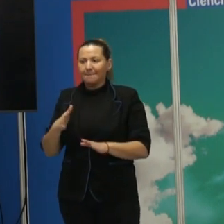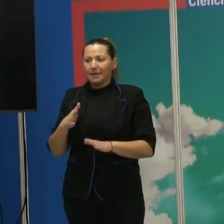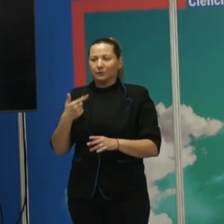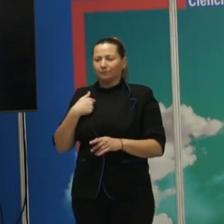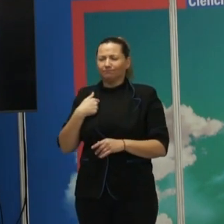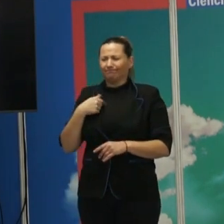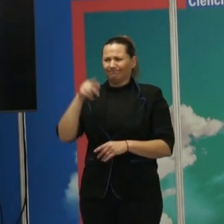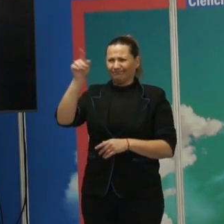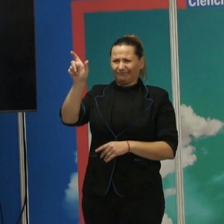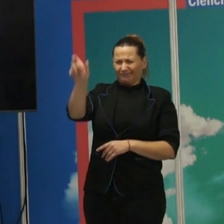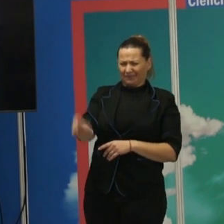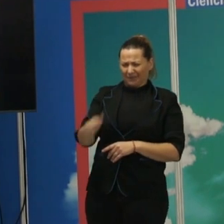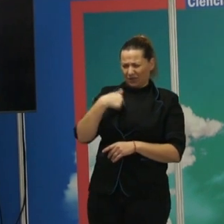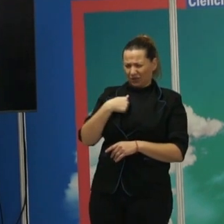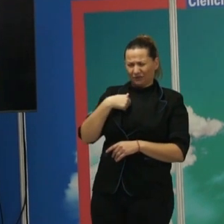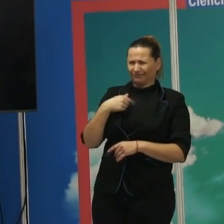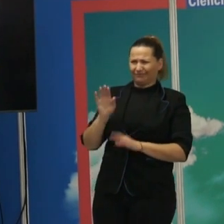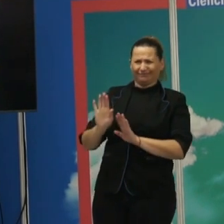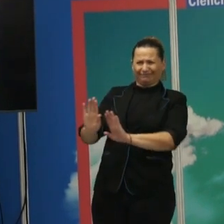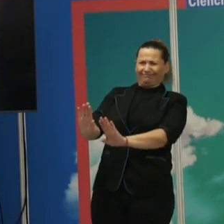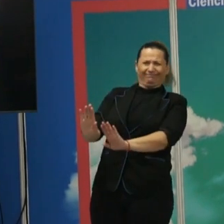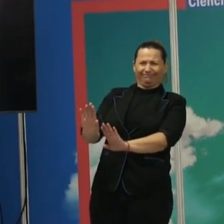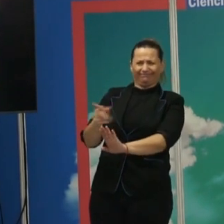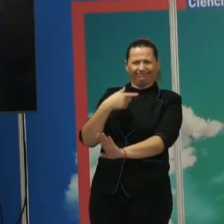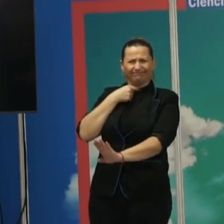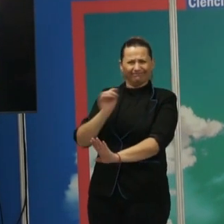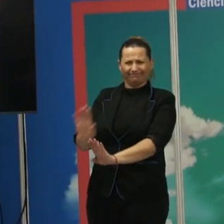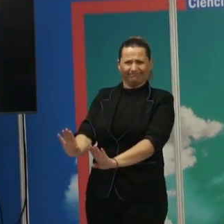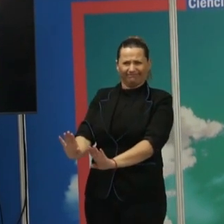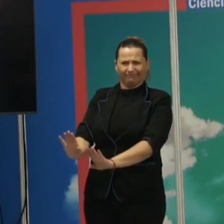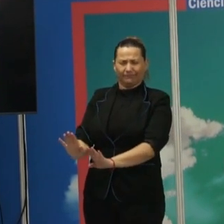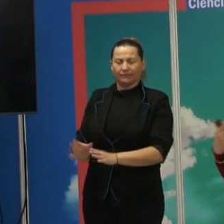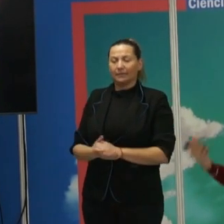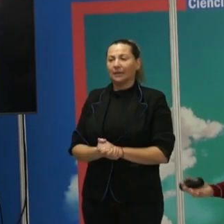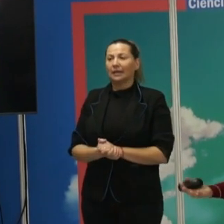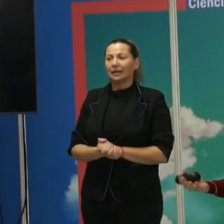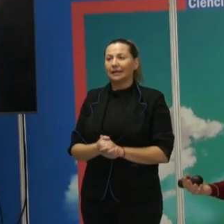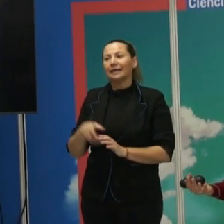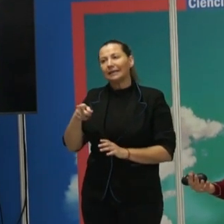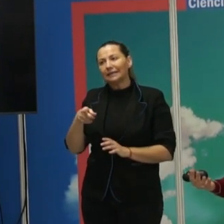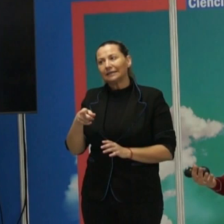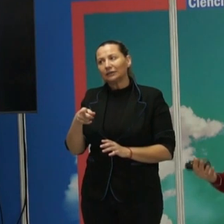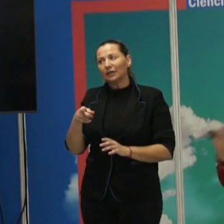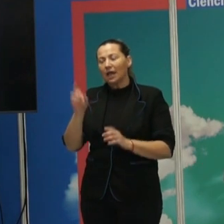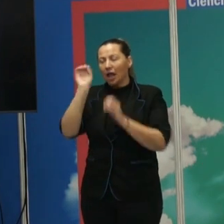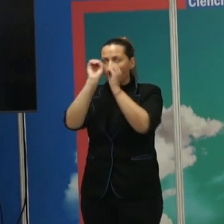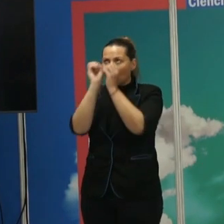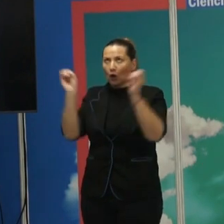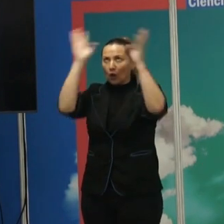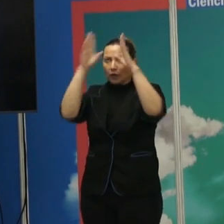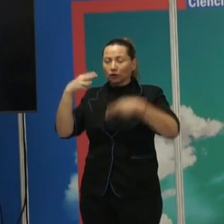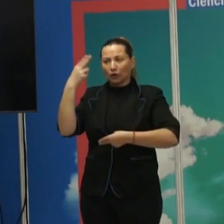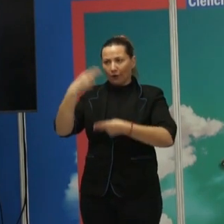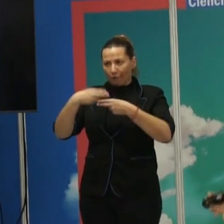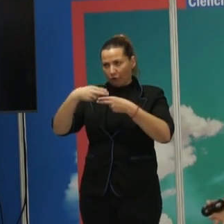esa persona y otra. Con lo cual, también la complejidad que da el concepto de frontera viene por